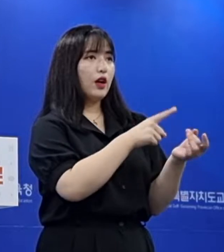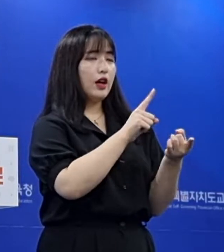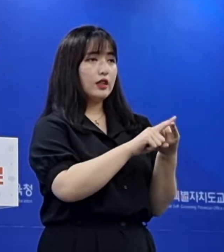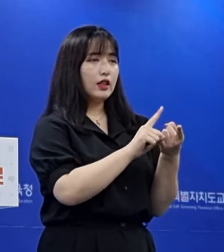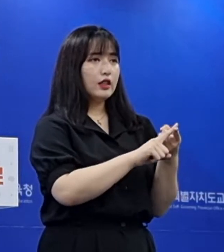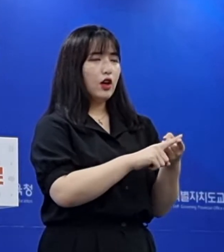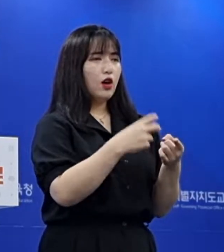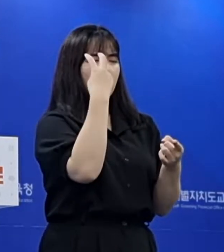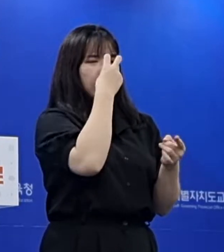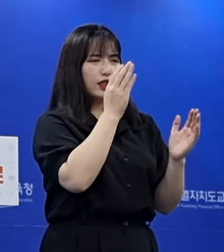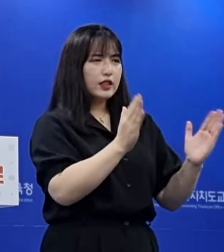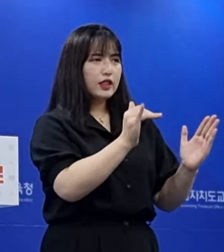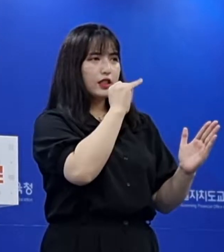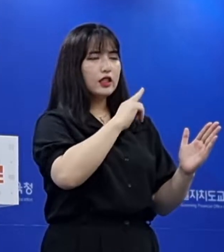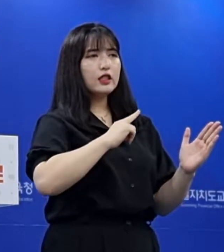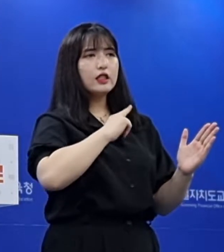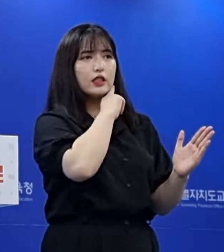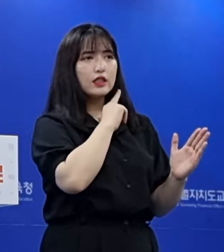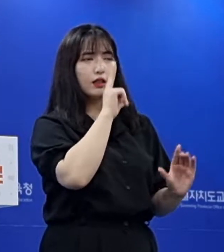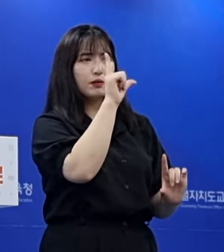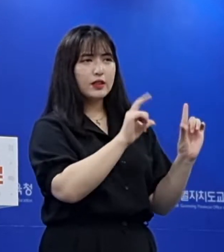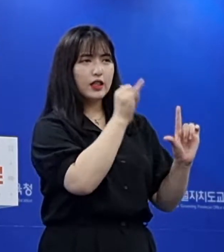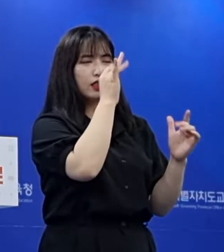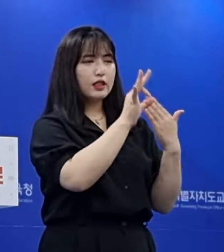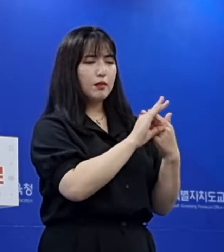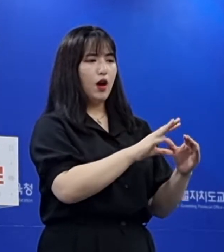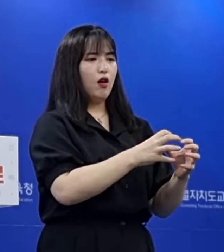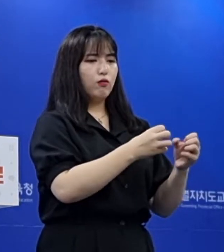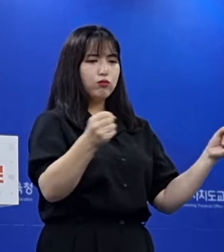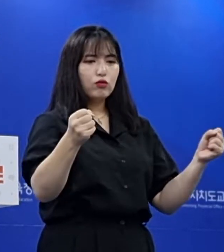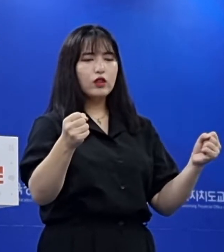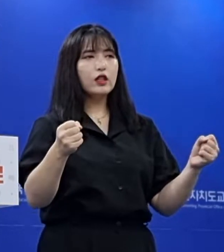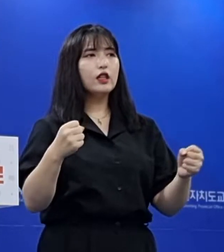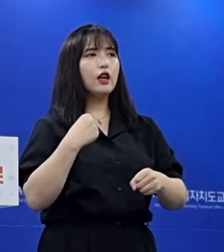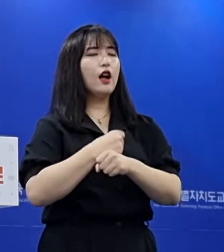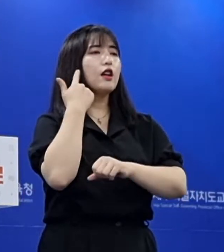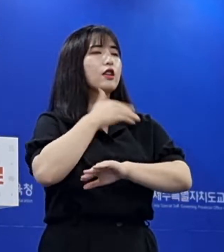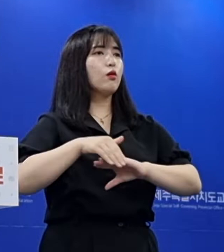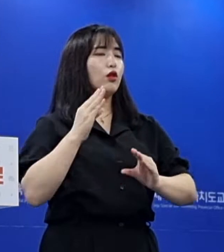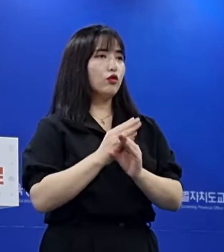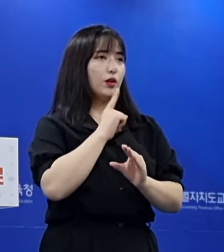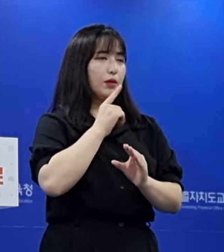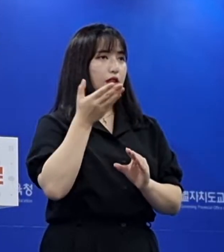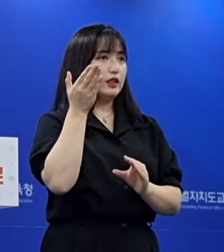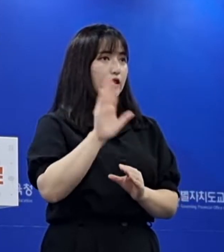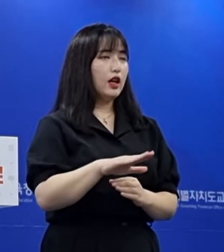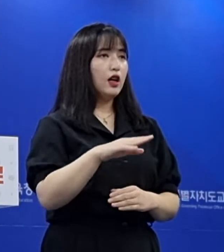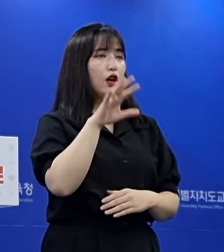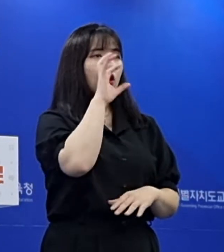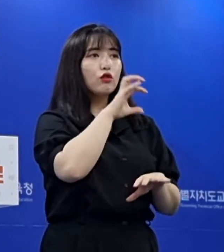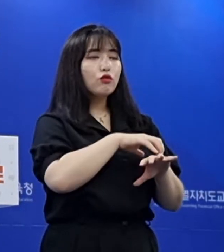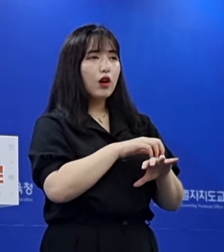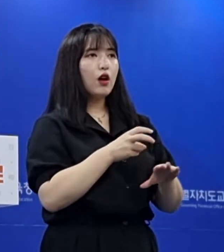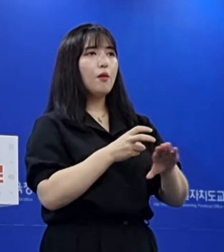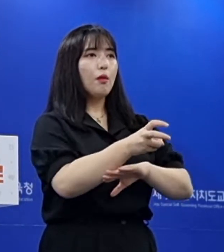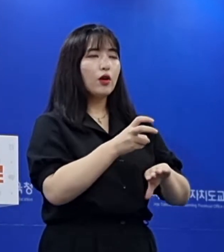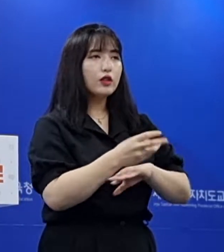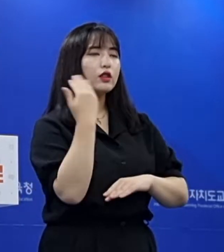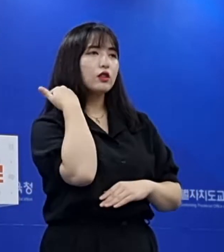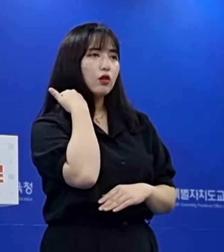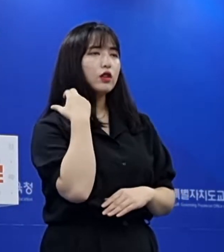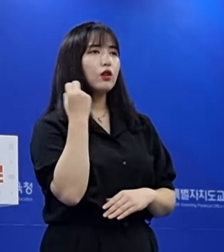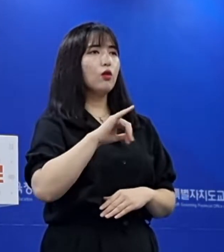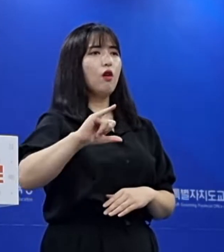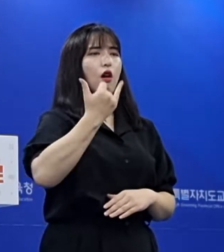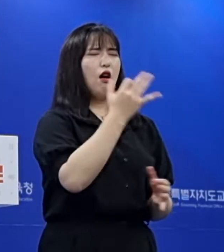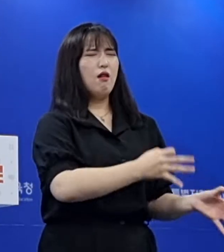둬서 별도로 의심 증세인 학생들을 분리해서 수용하도록 했는데 지금 수학여행 비용 같은 경우에 전세버스나 항공여금이